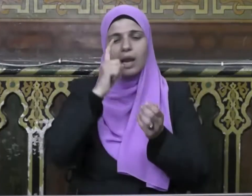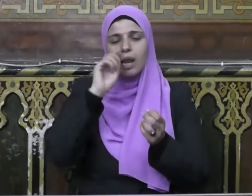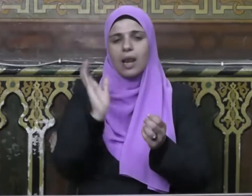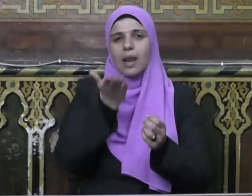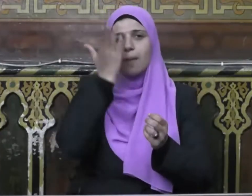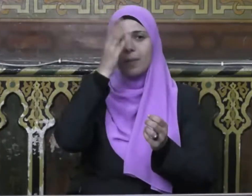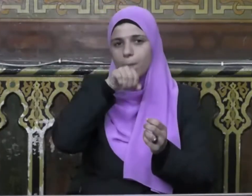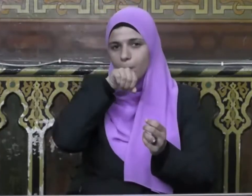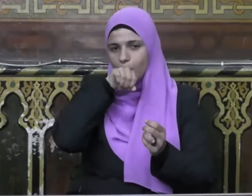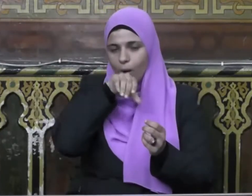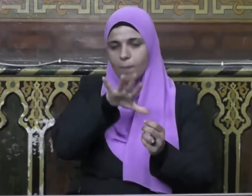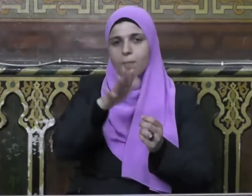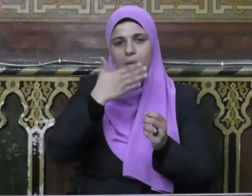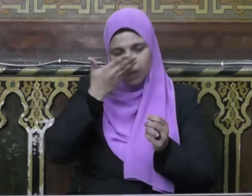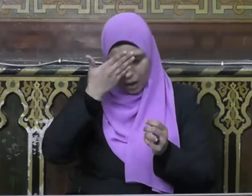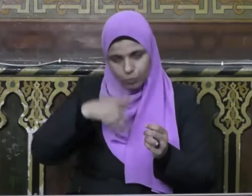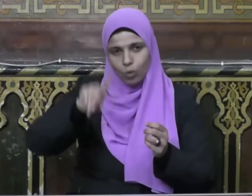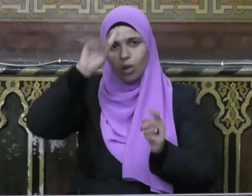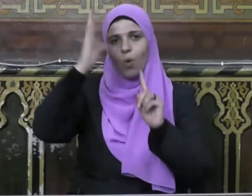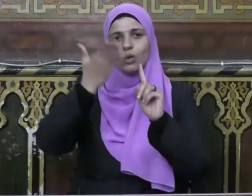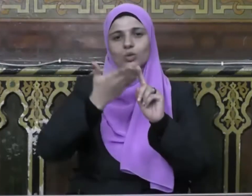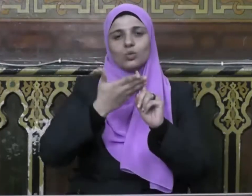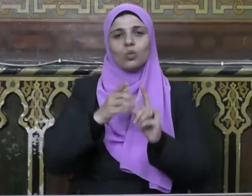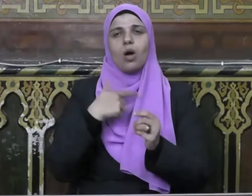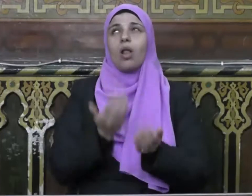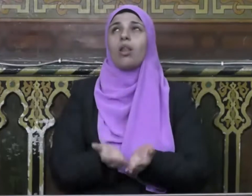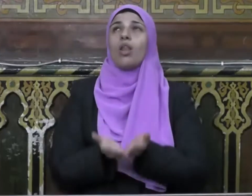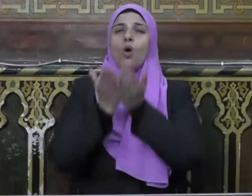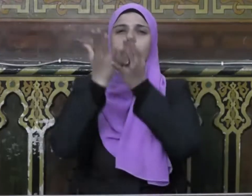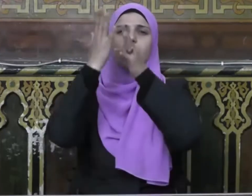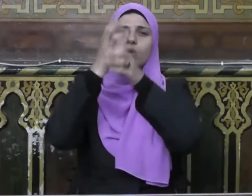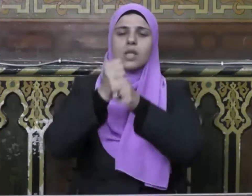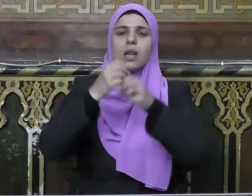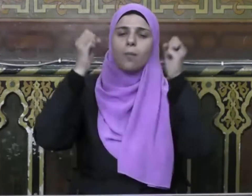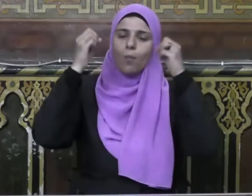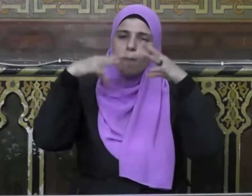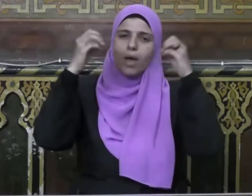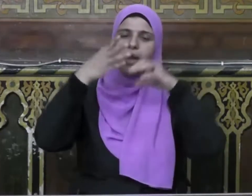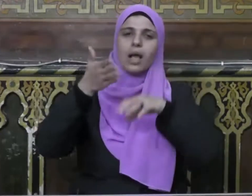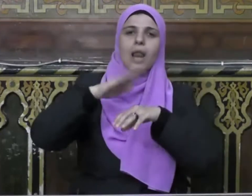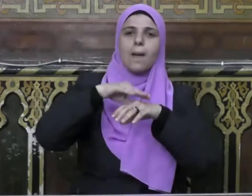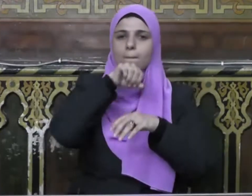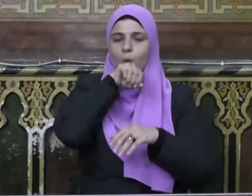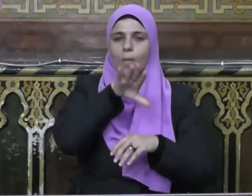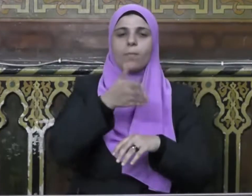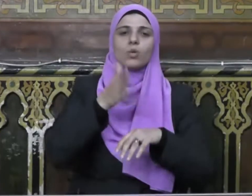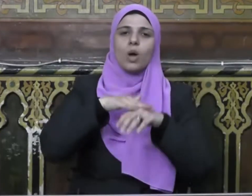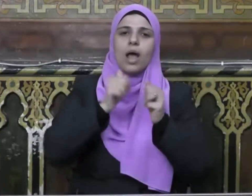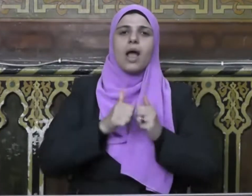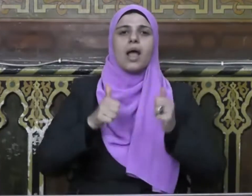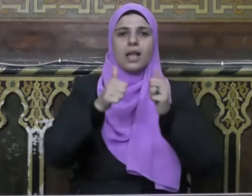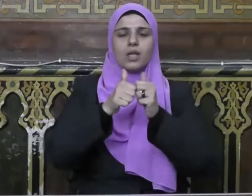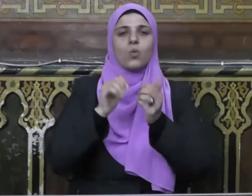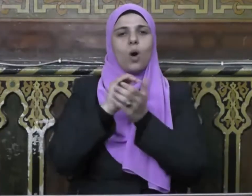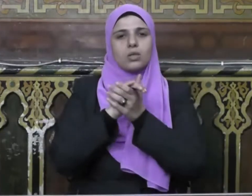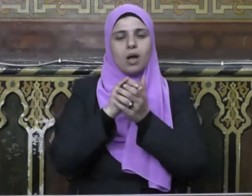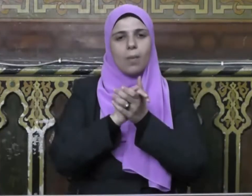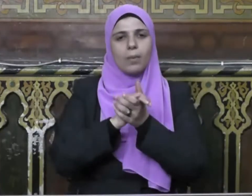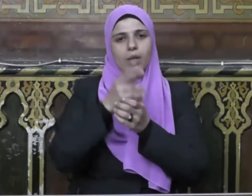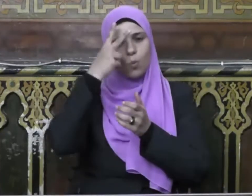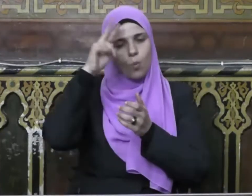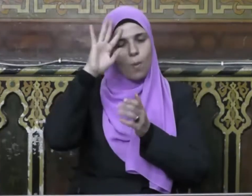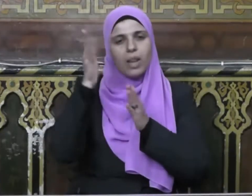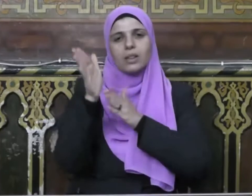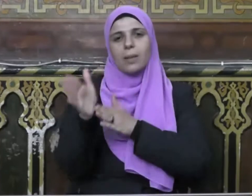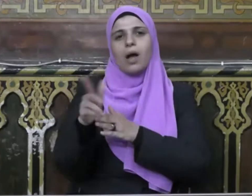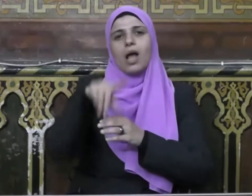وأشهد أن سيدنا محمدًا عبده ورسوله اللهم صلِّ وسلِّم وبارِك عليه وعلى